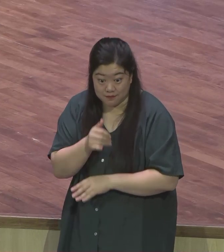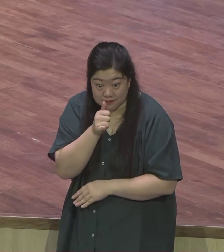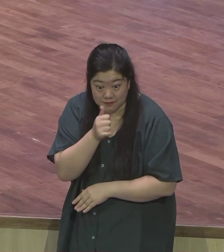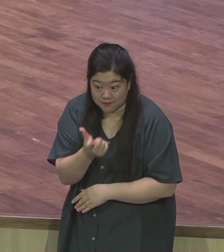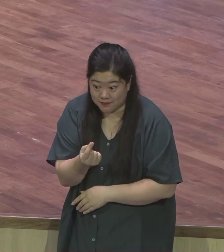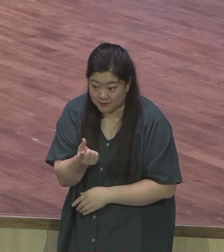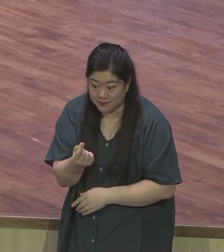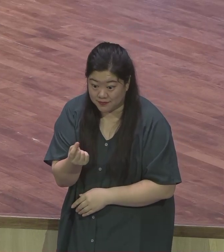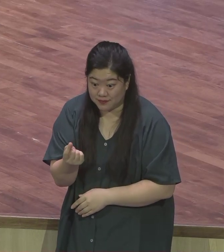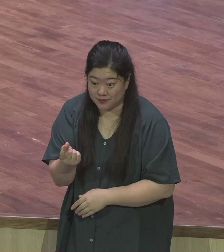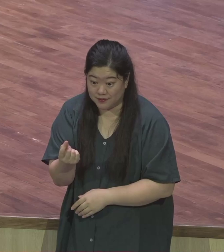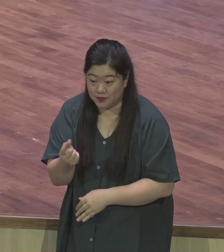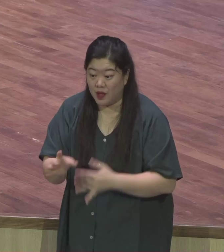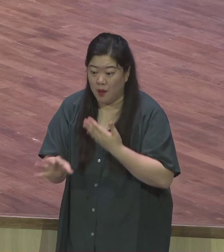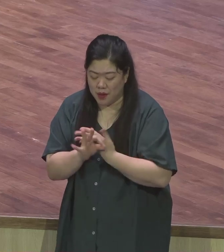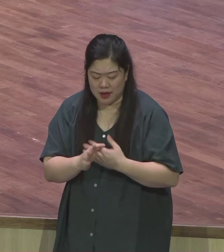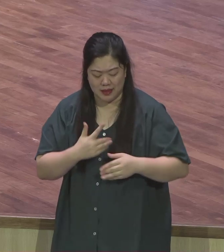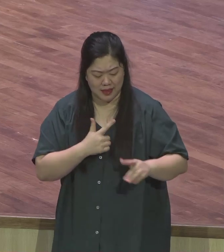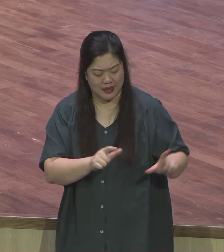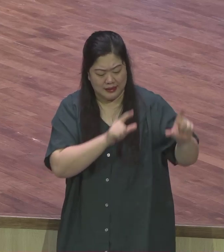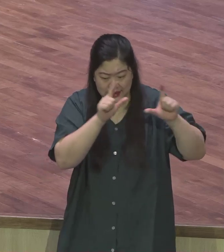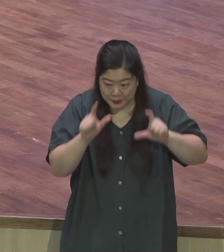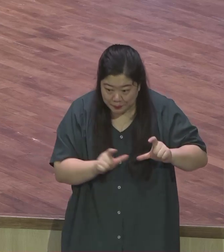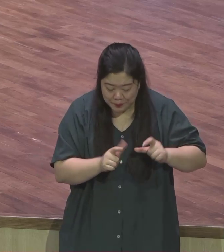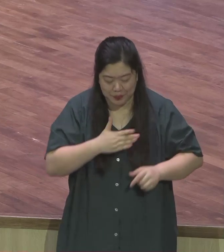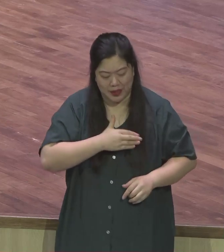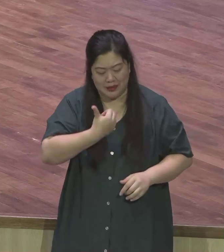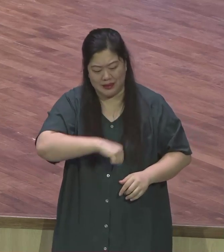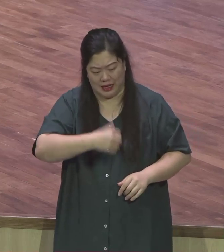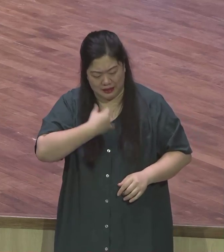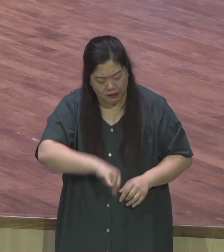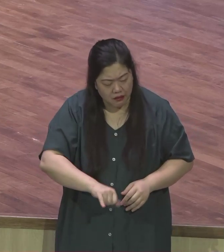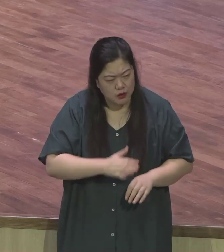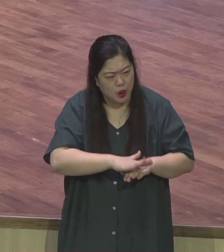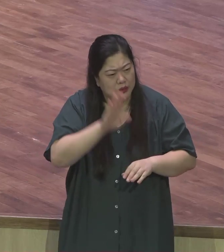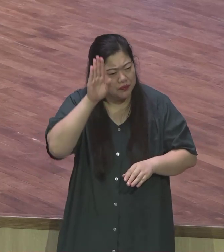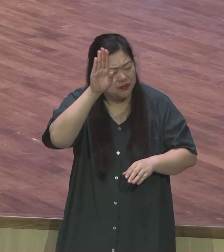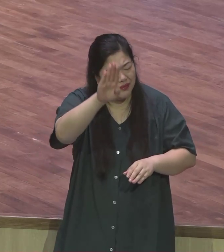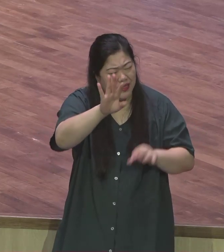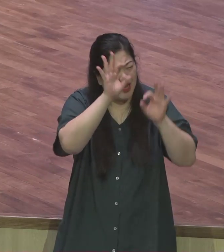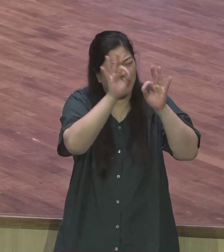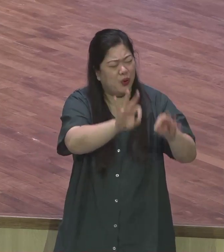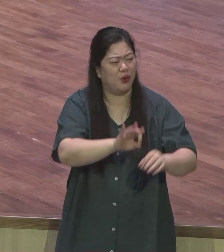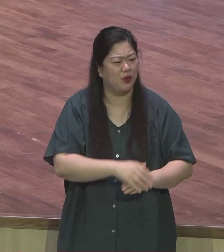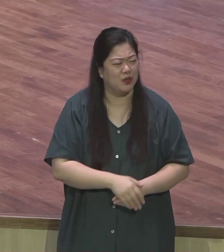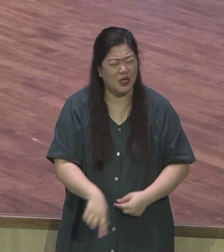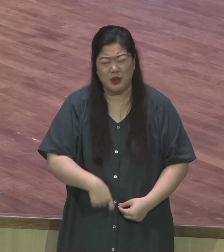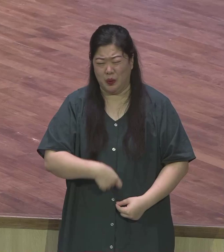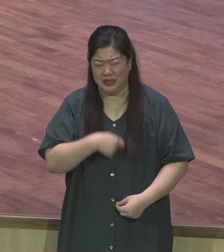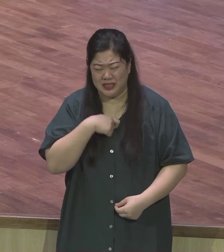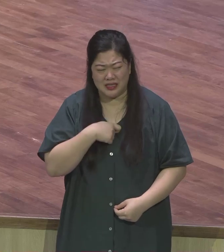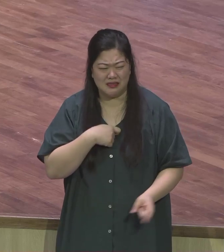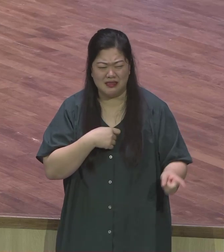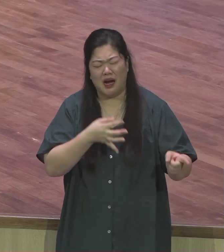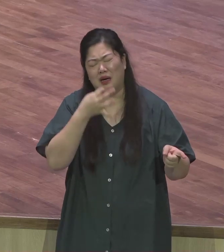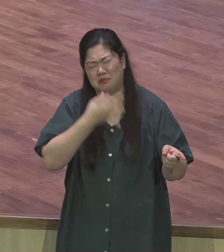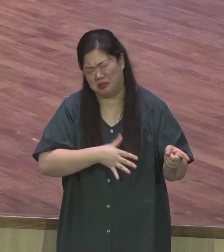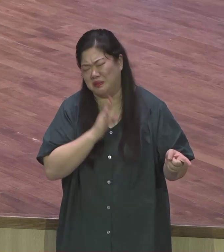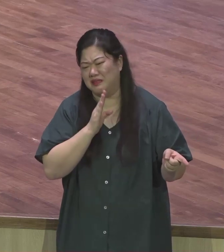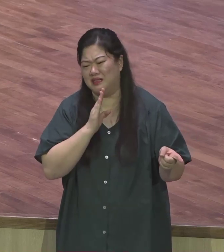우리의 생업을 돌아보고 우리의 자녀를 돌아보고 불확실한 미래를 바라볼 때 사실은 답이 없습니다 경기가 좋아진다는 말보다는 더